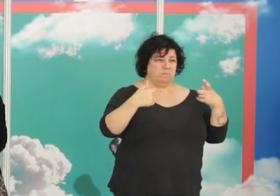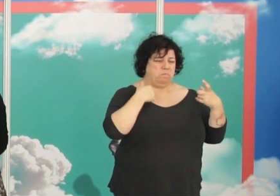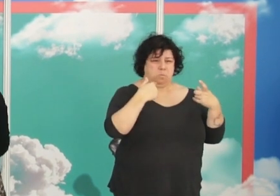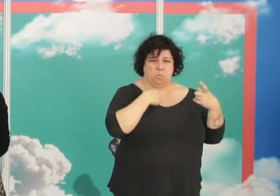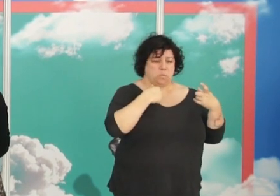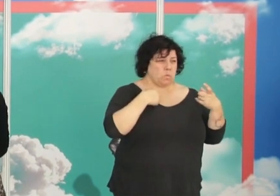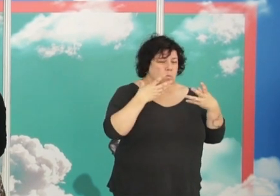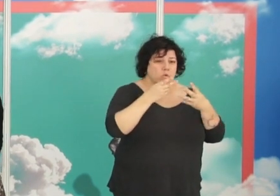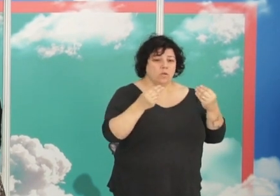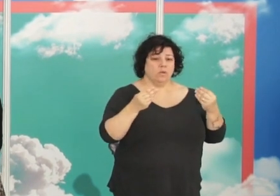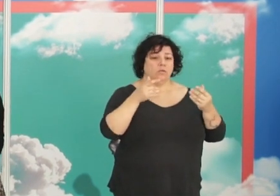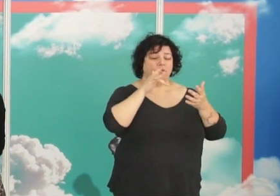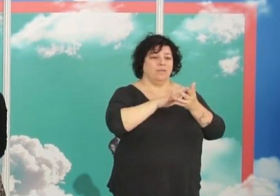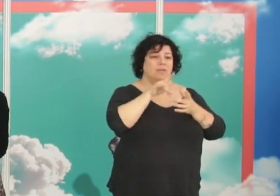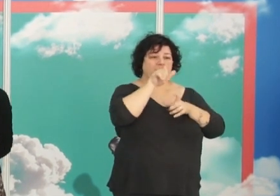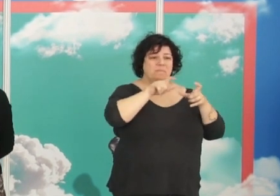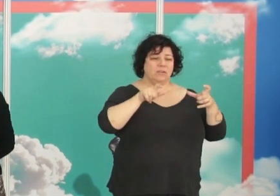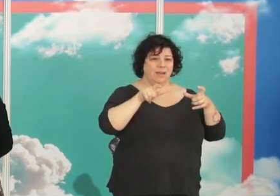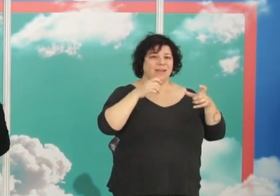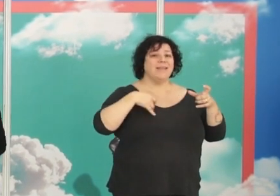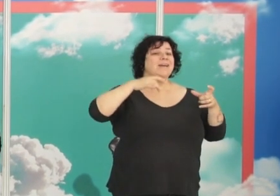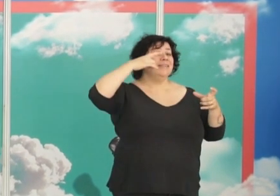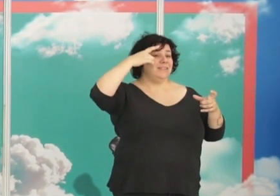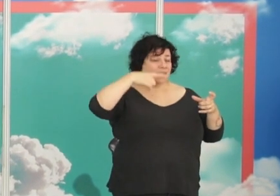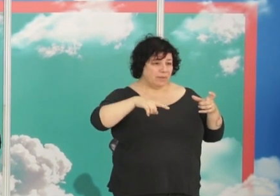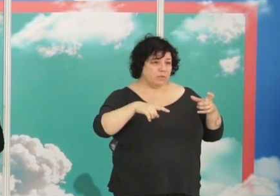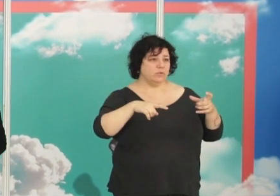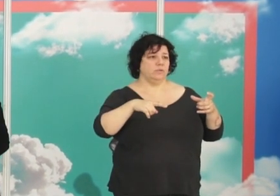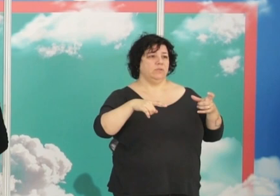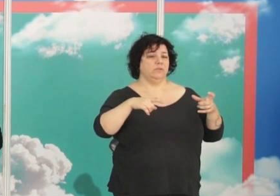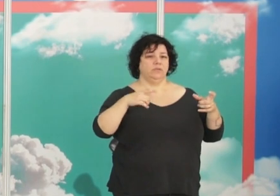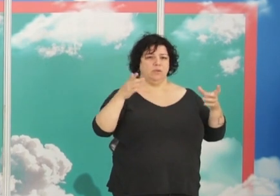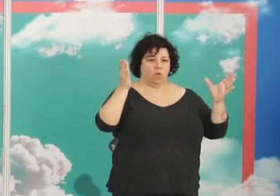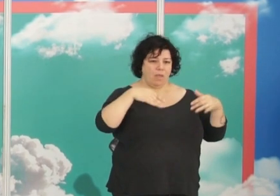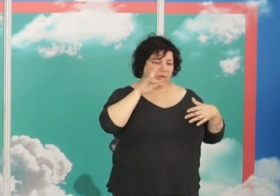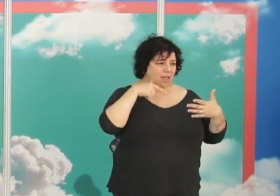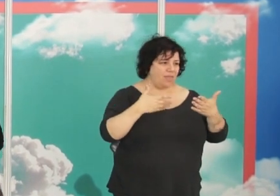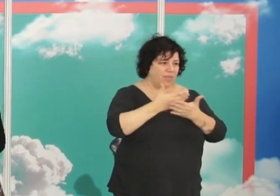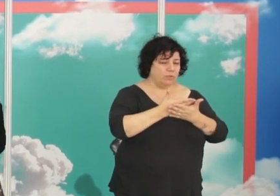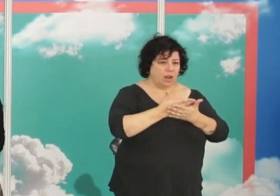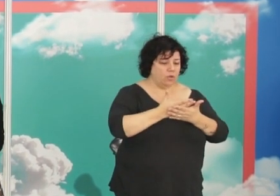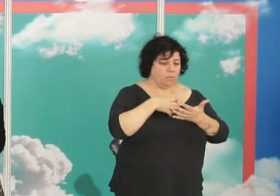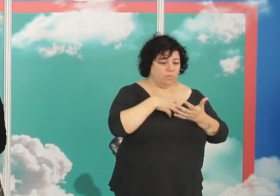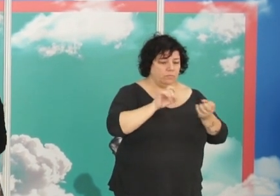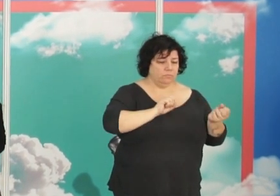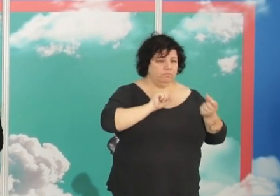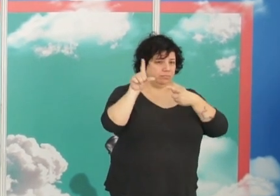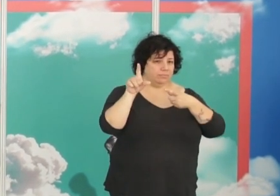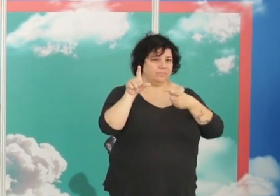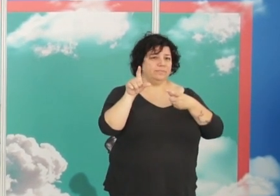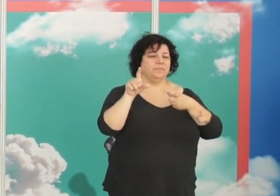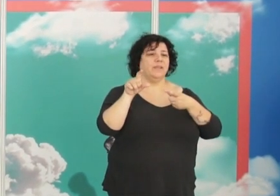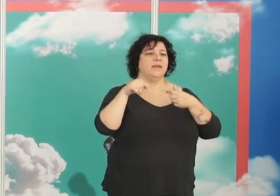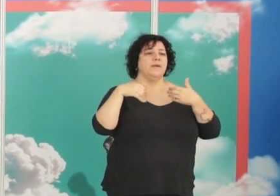talento cuando todas esas personas que sabemos que lo tenían porque ya lo habían demostrado se fueron pero